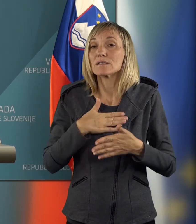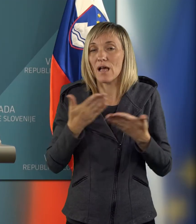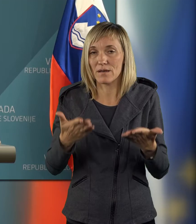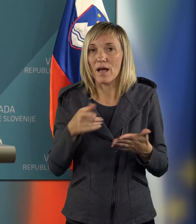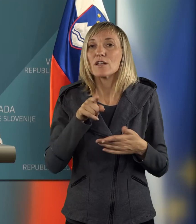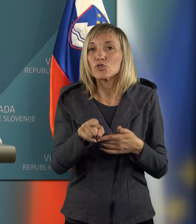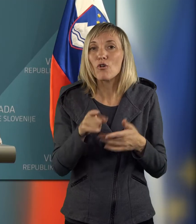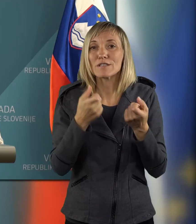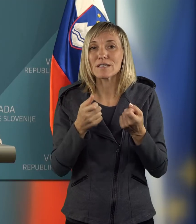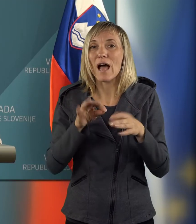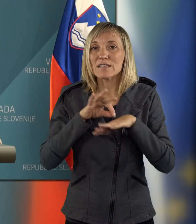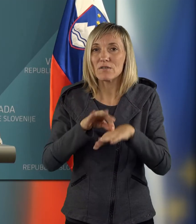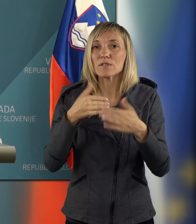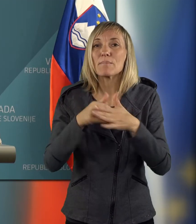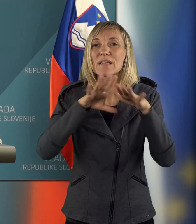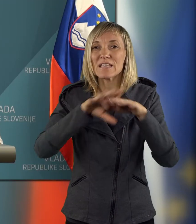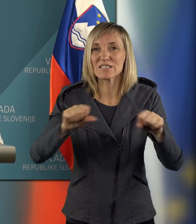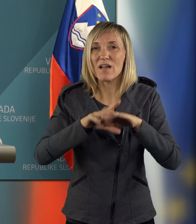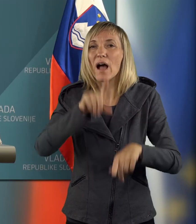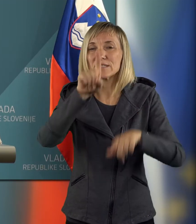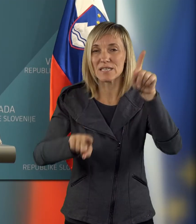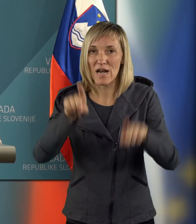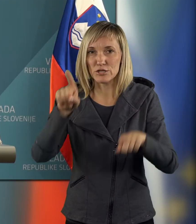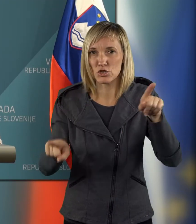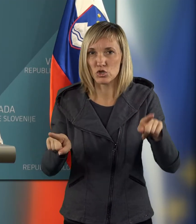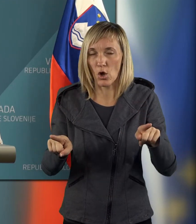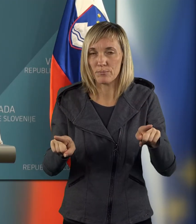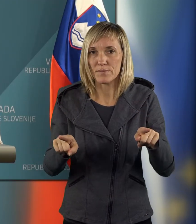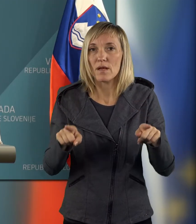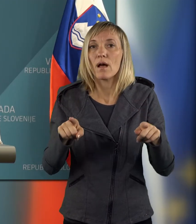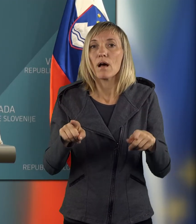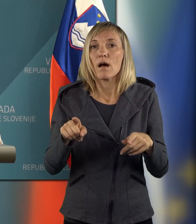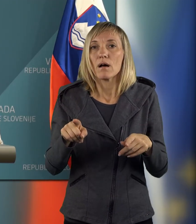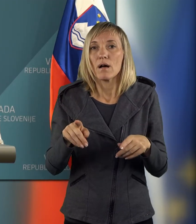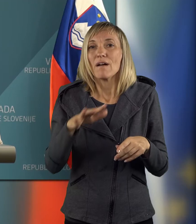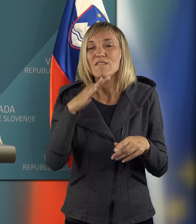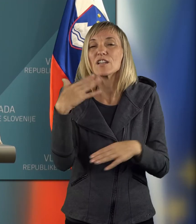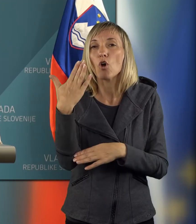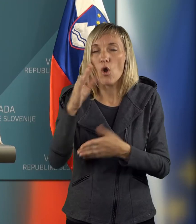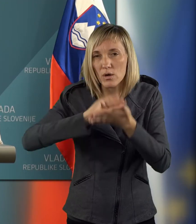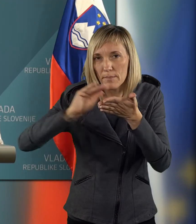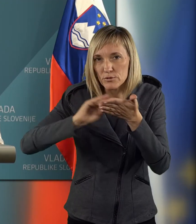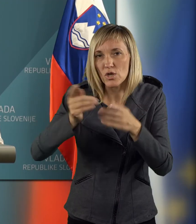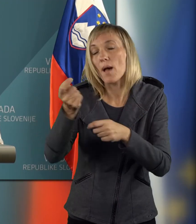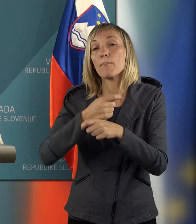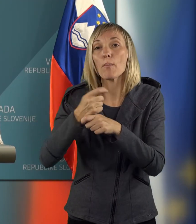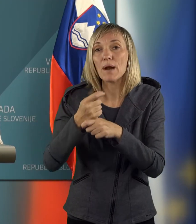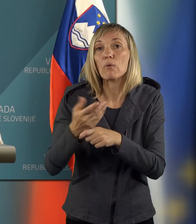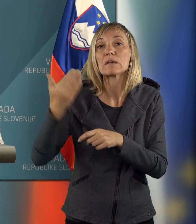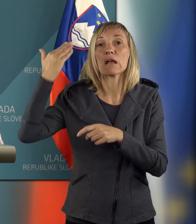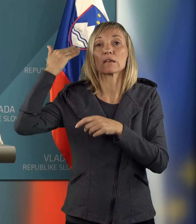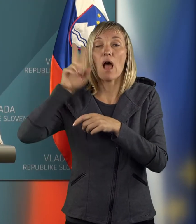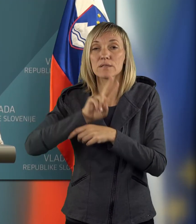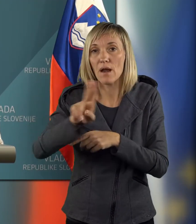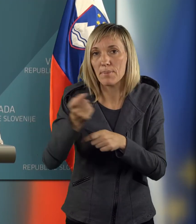tega, ker se to zdaj vodi pri izvajalcih zelo različno. Veliko ročno, popravlja se, zanazaj,